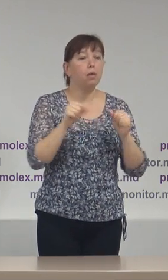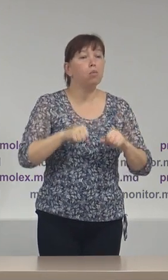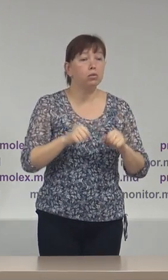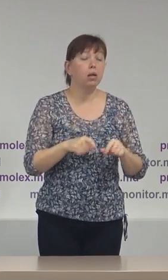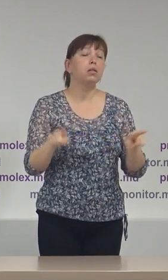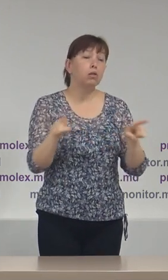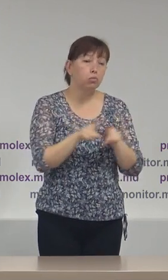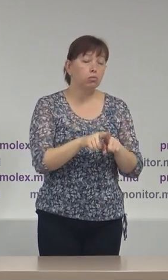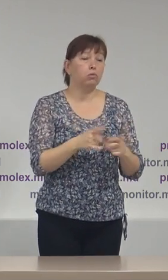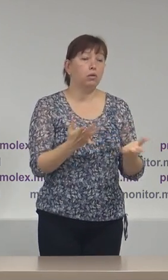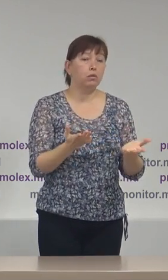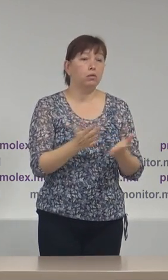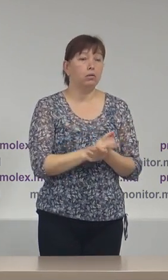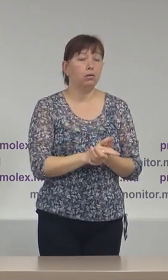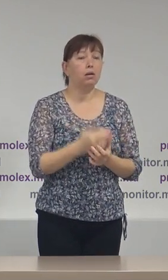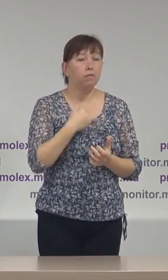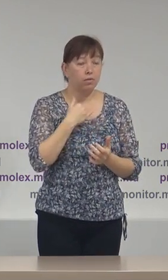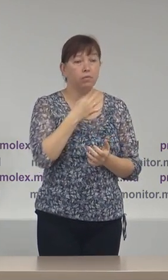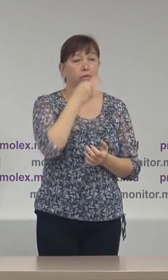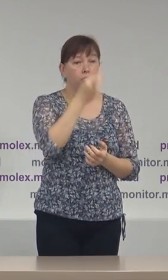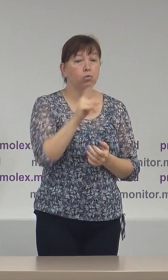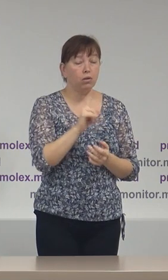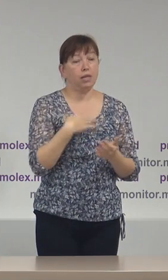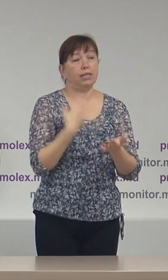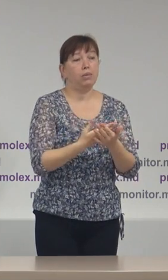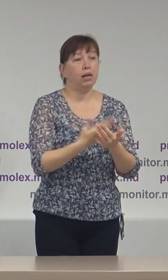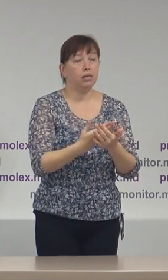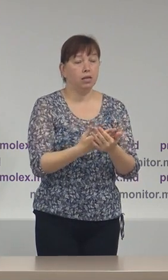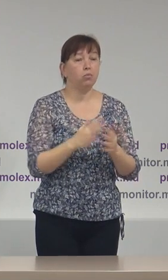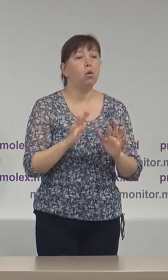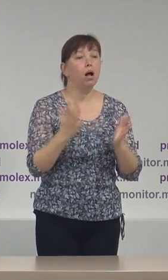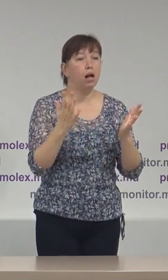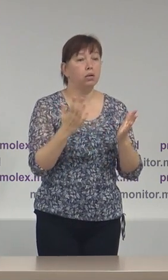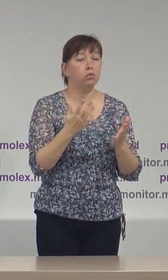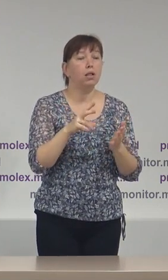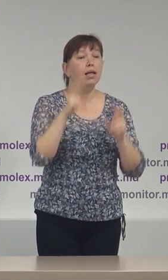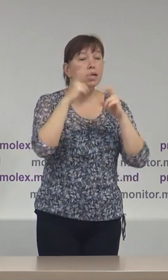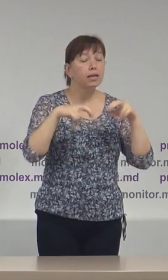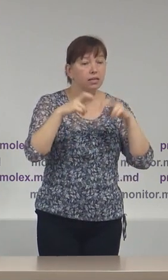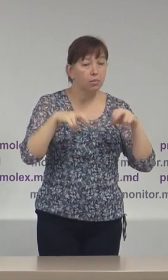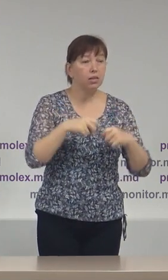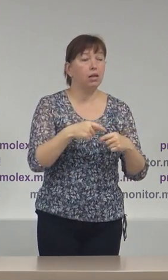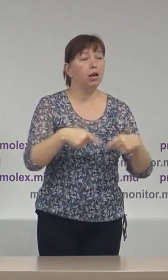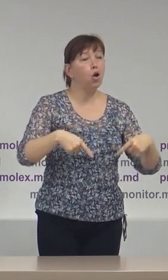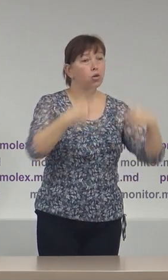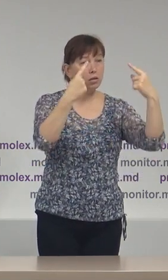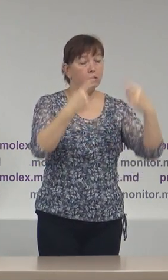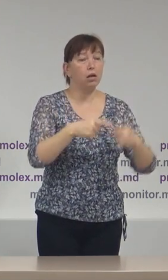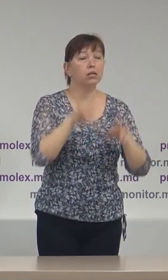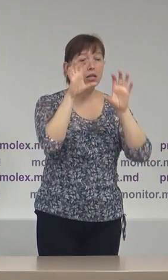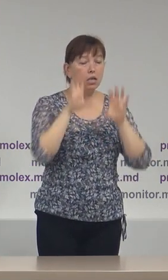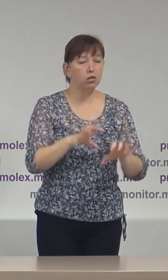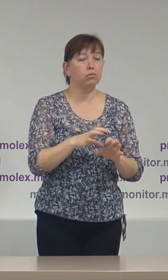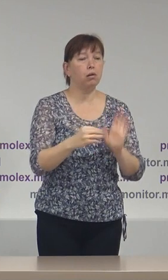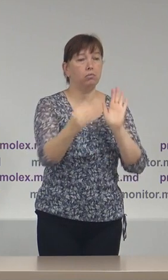dar totodată atragem aici și atenție la faptul că, spre exemplu, în cazul examinării contestațiilor, legislația privede